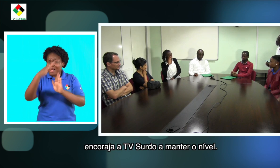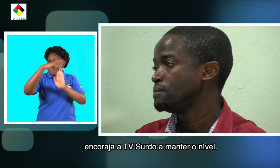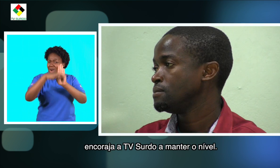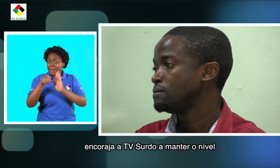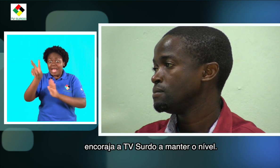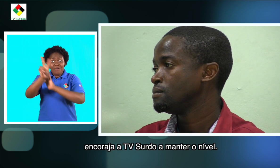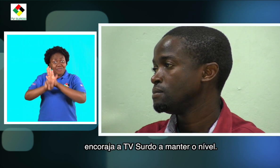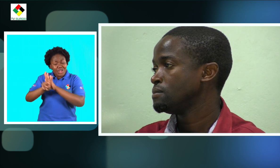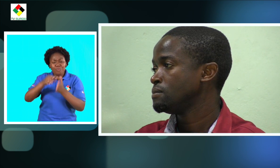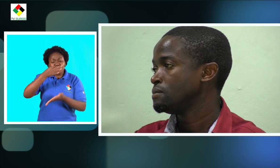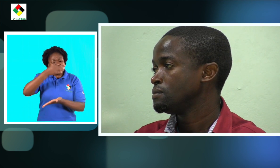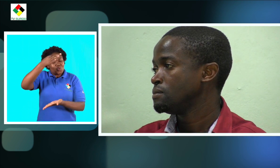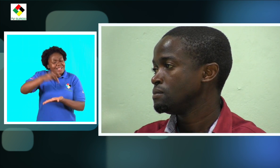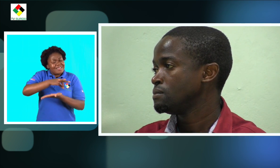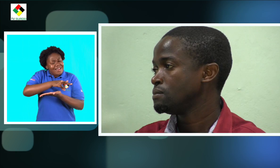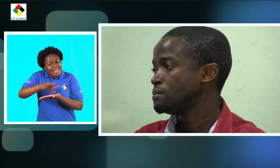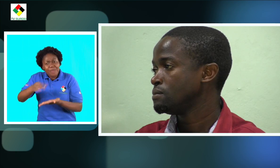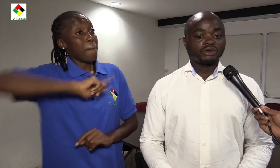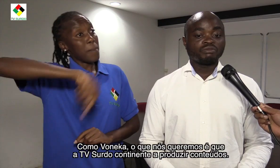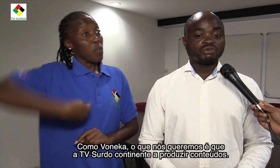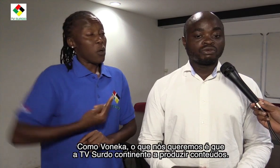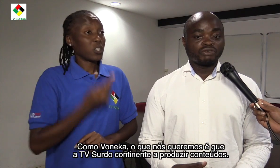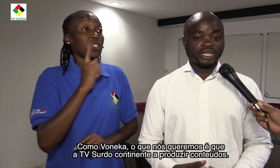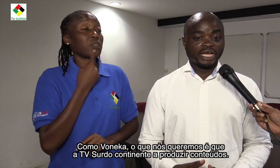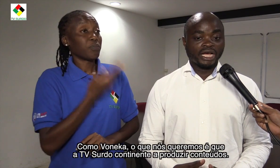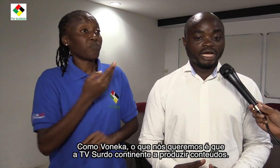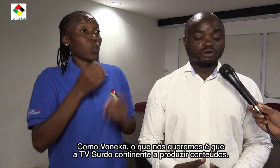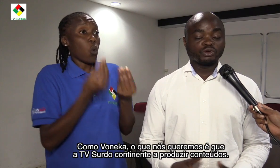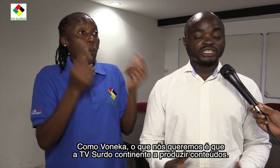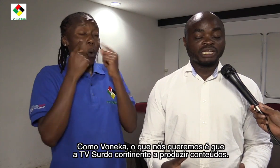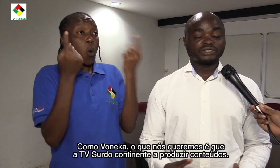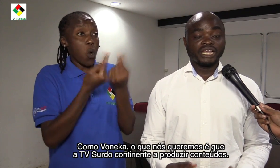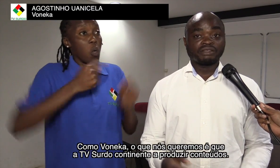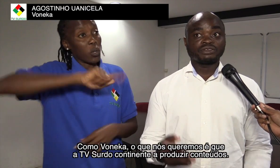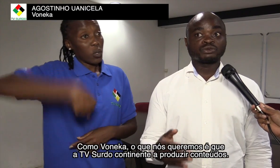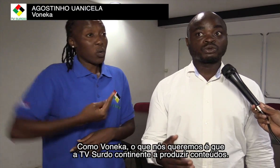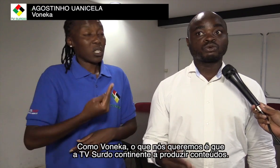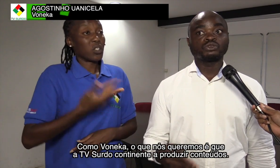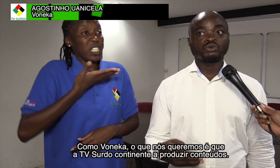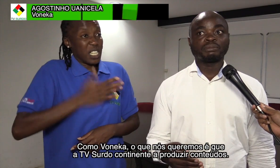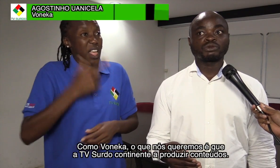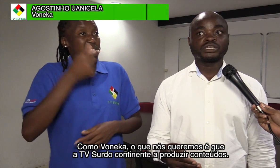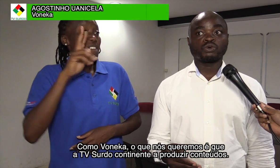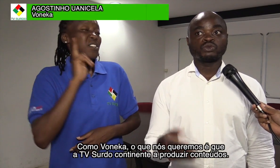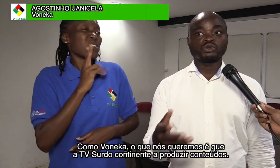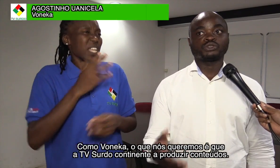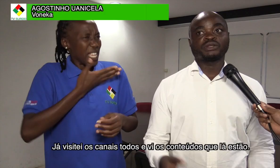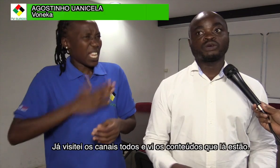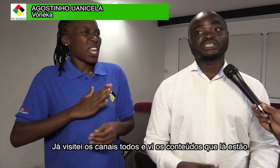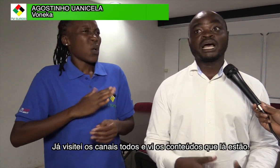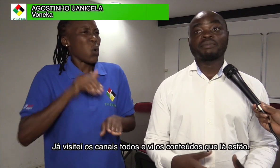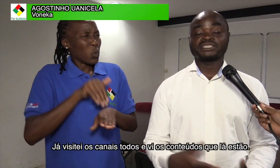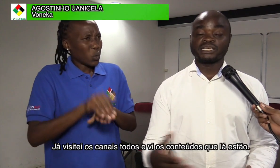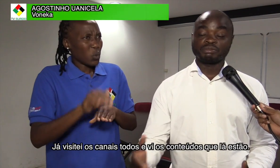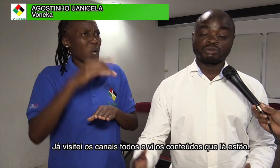a manter o nível. Como Oneca, o que nós queremos é a TV Surdo continue a produzir conteúdos,